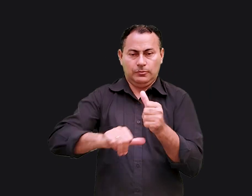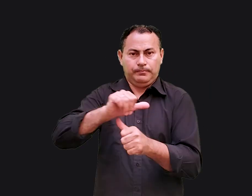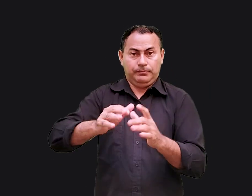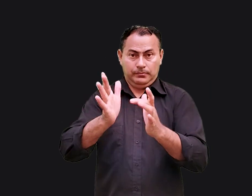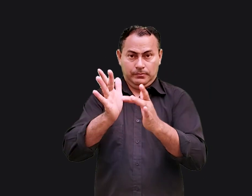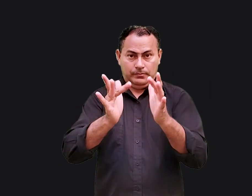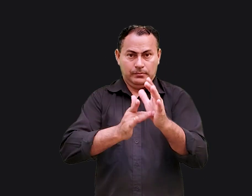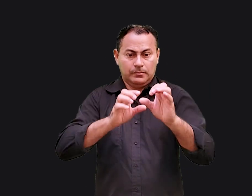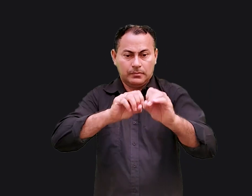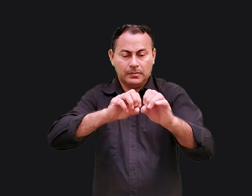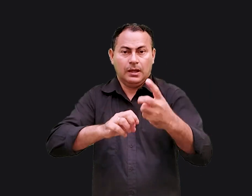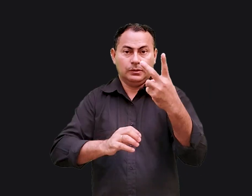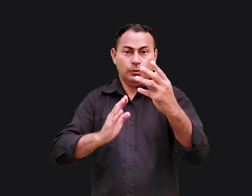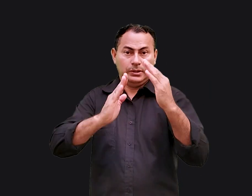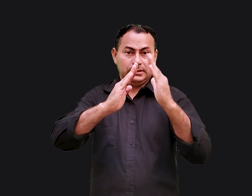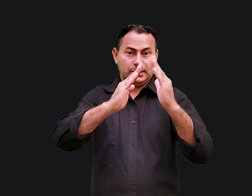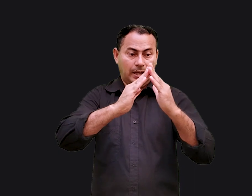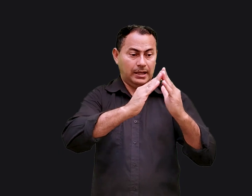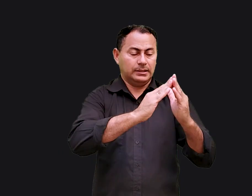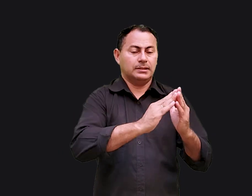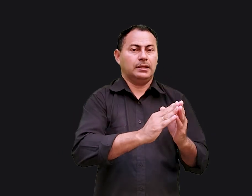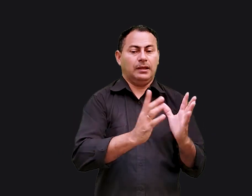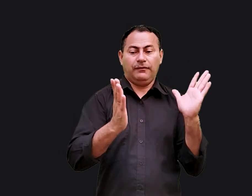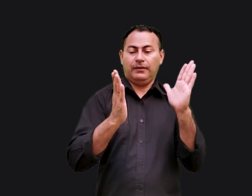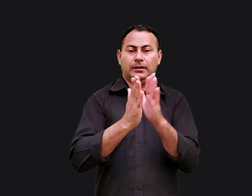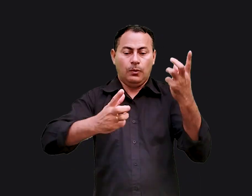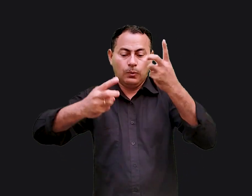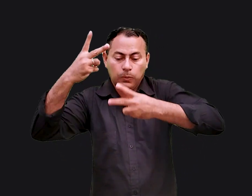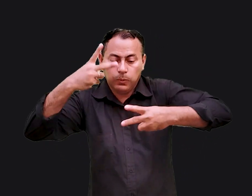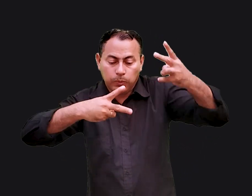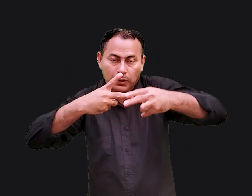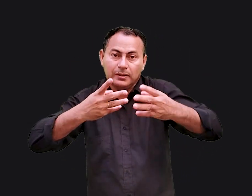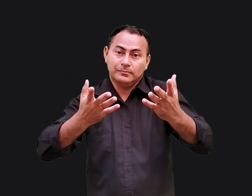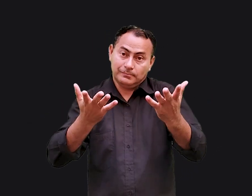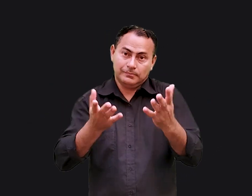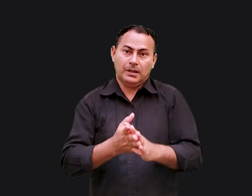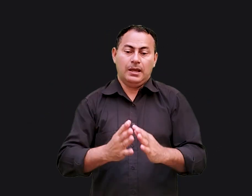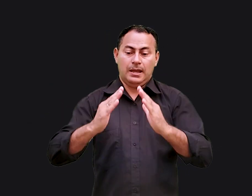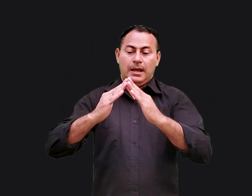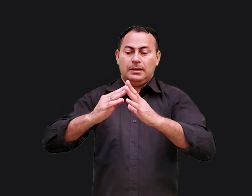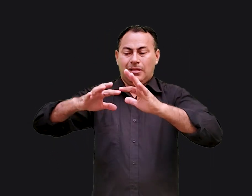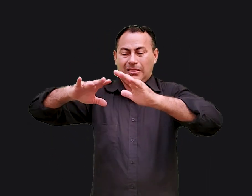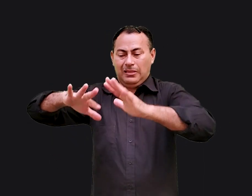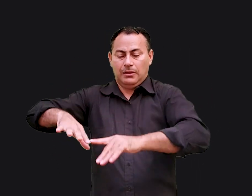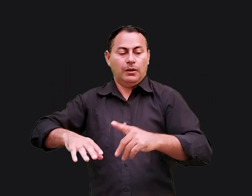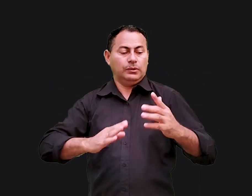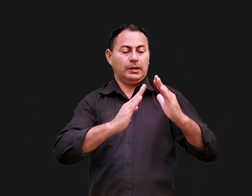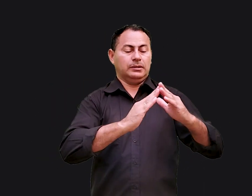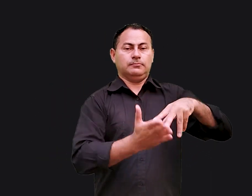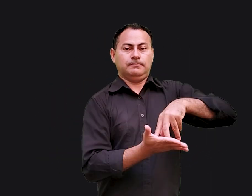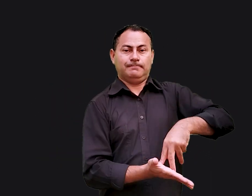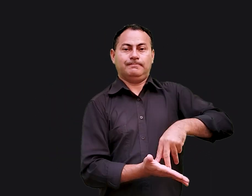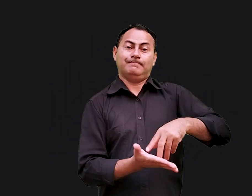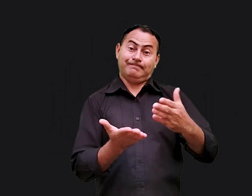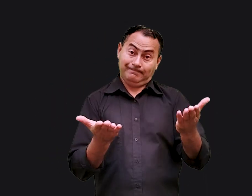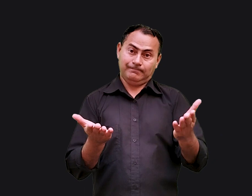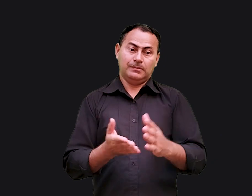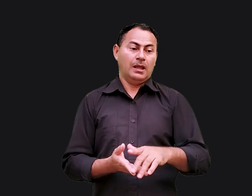erro Jesus ensinou sobre as duas casas que enfrentam a tempestade uma casa cai mas a outra fica firme